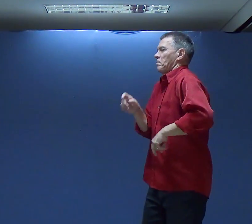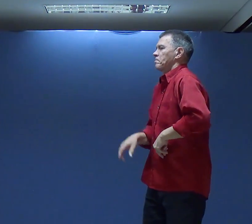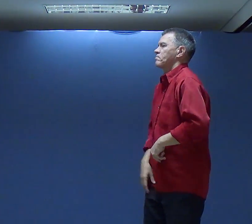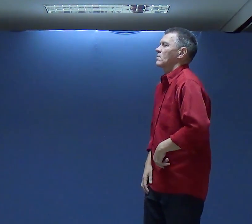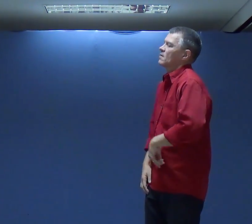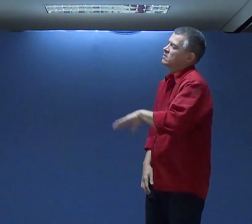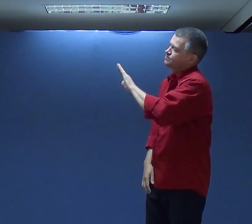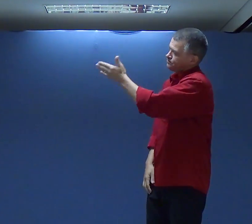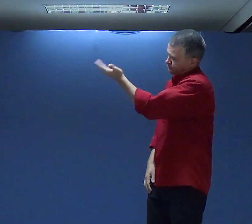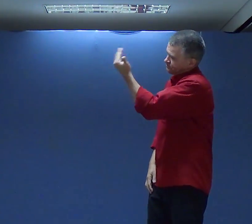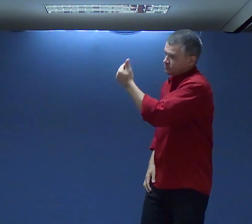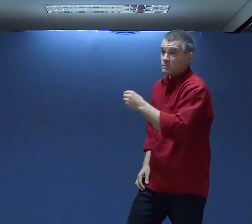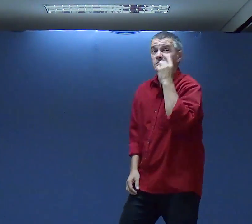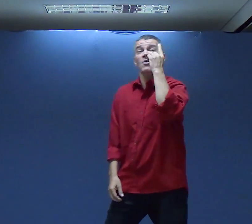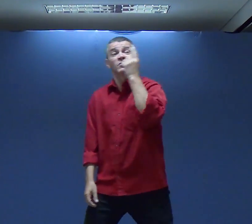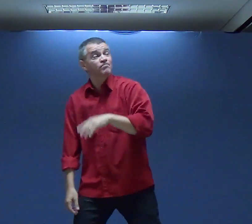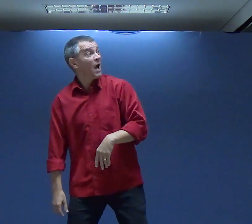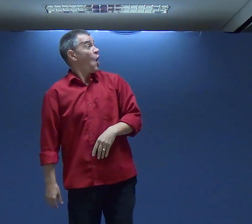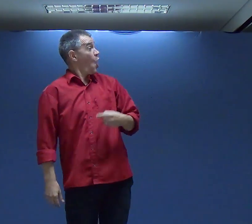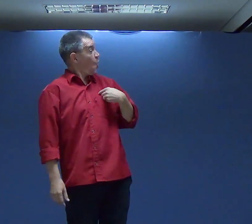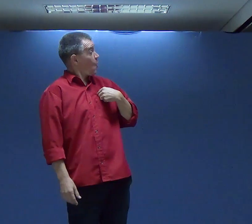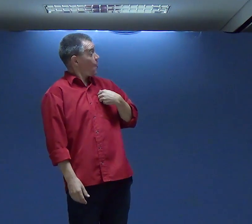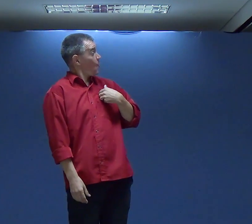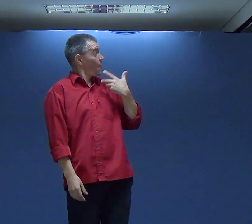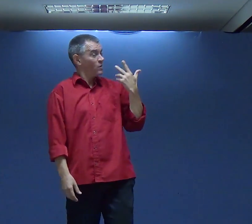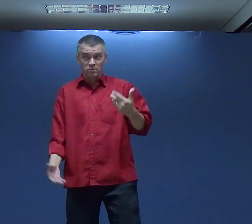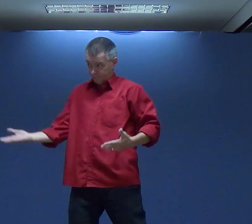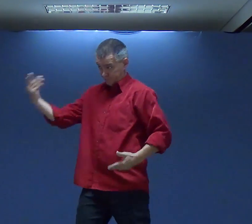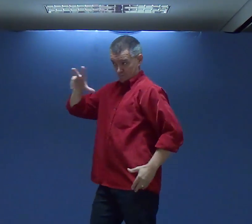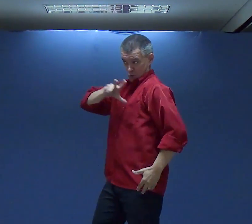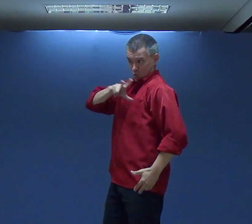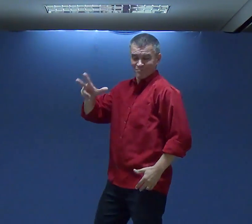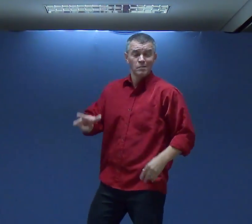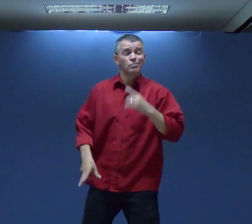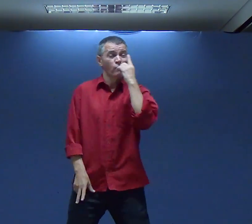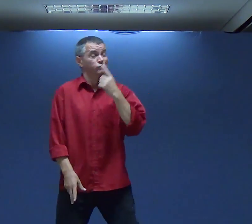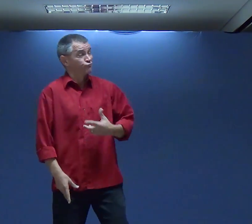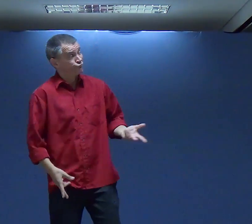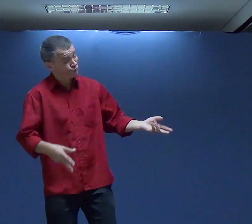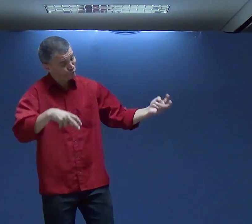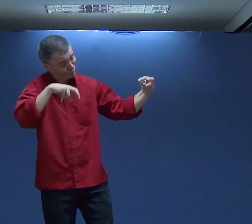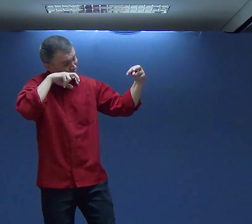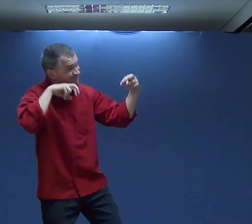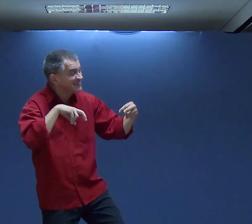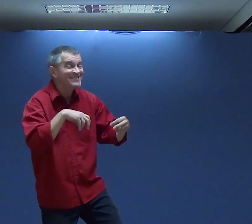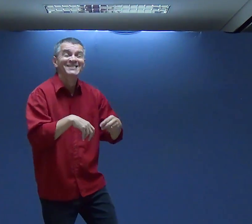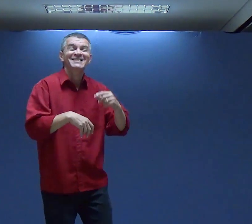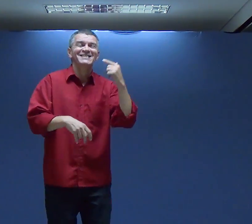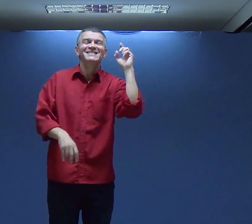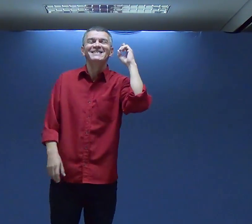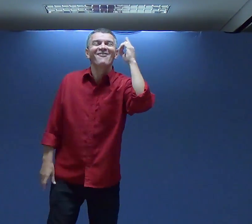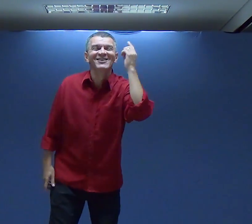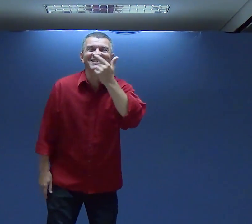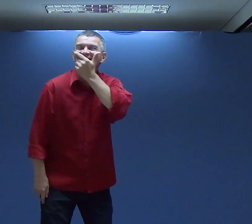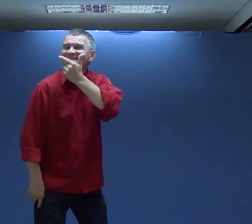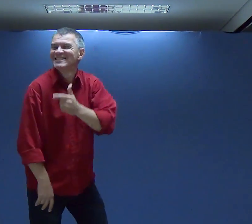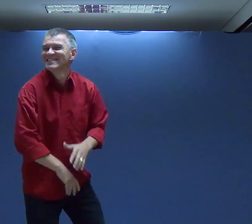E esse homem Vai Chama Davi Quer falar contigo Que